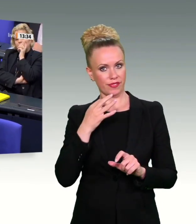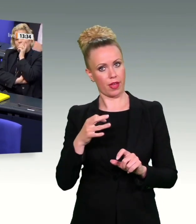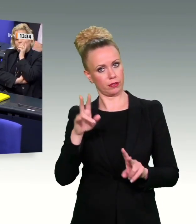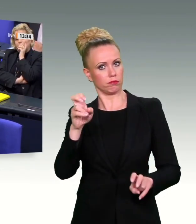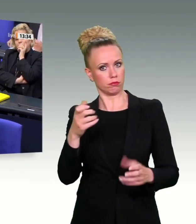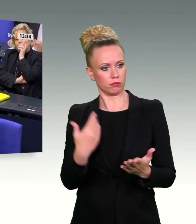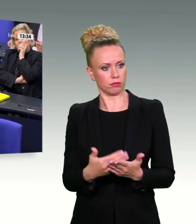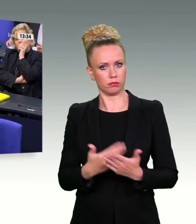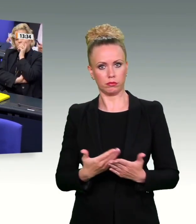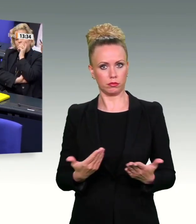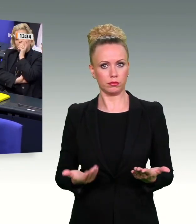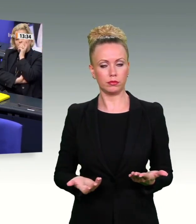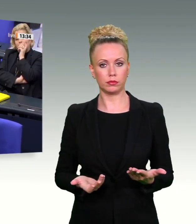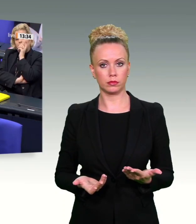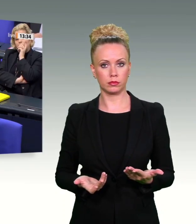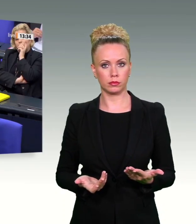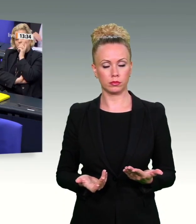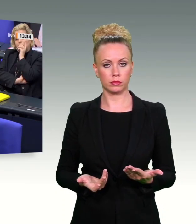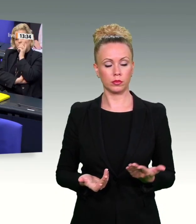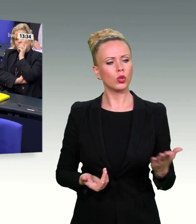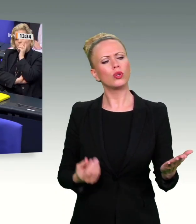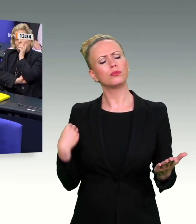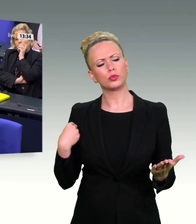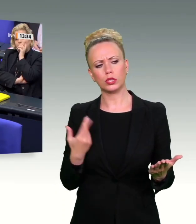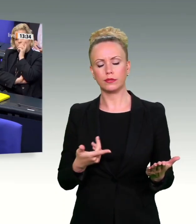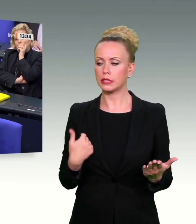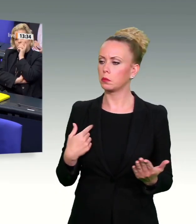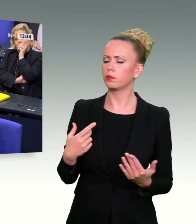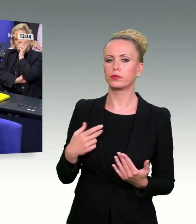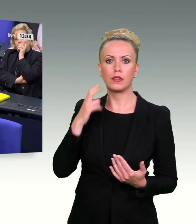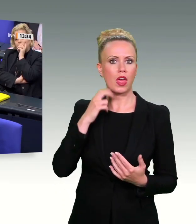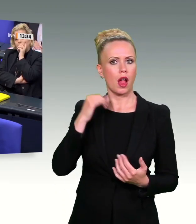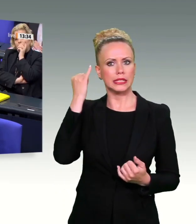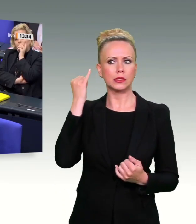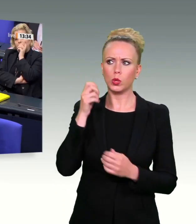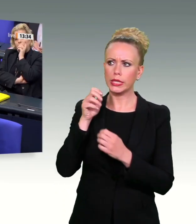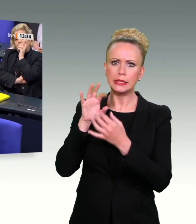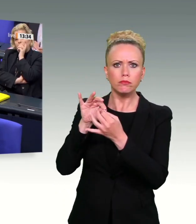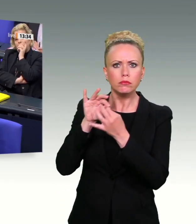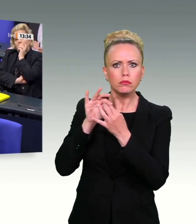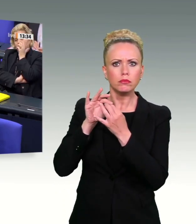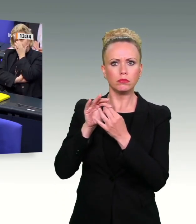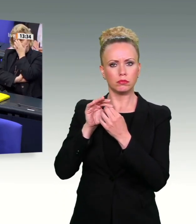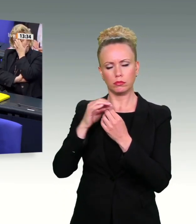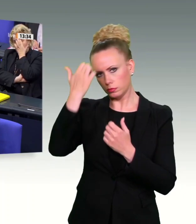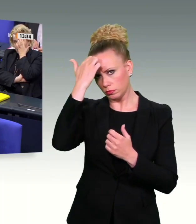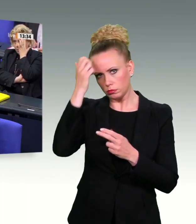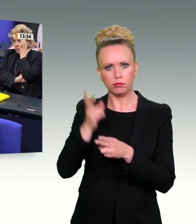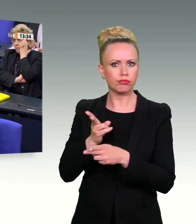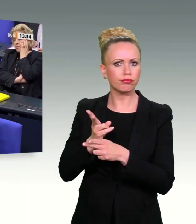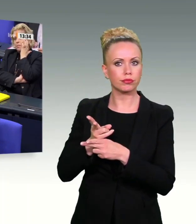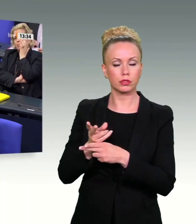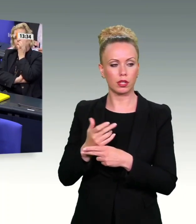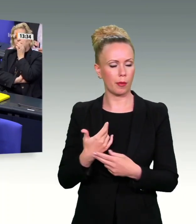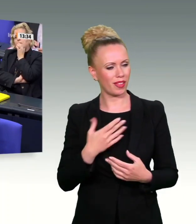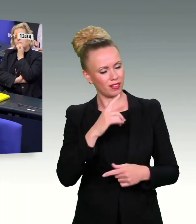sagen, wir würden alte Ideologien, auf alten Ideologien herumreiten, so haben Sie es gerade eben genannt, frage ich Sie, was machen Sie seit